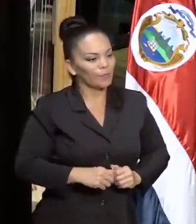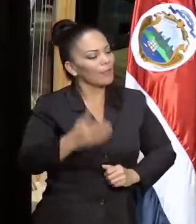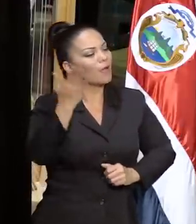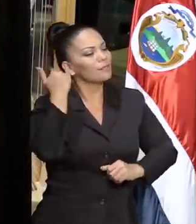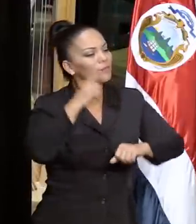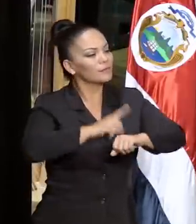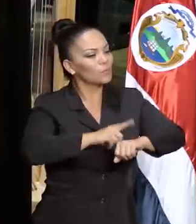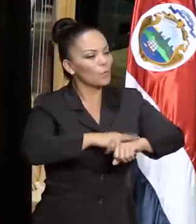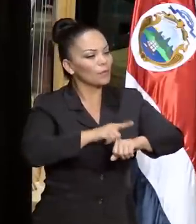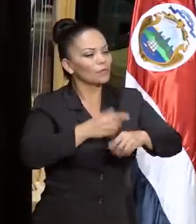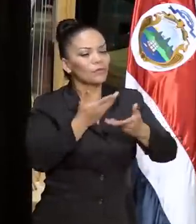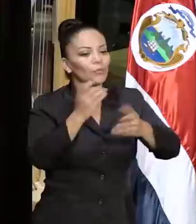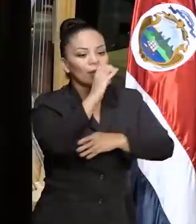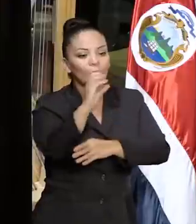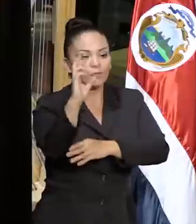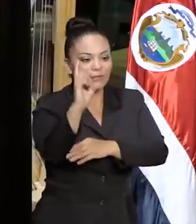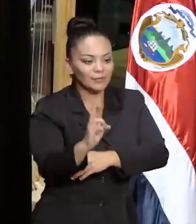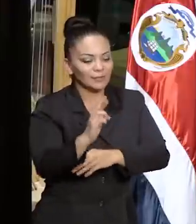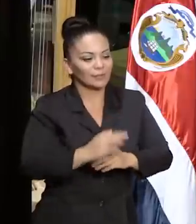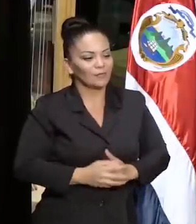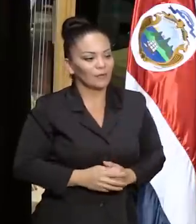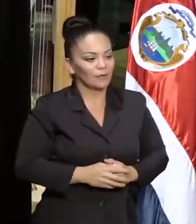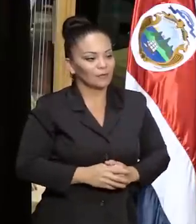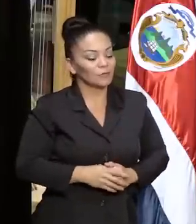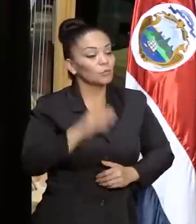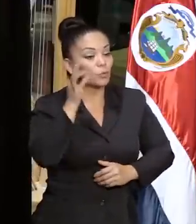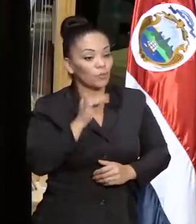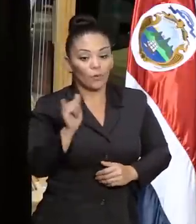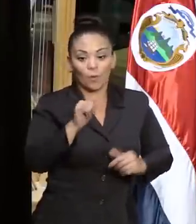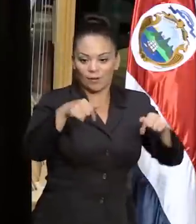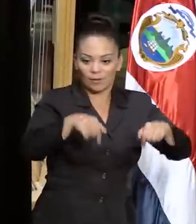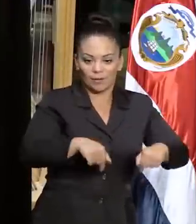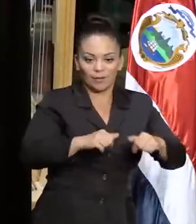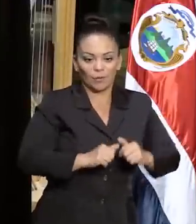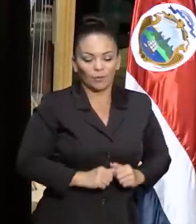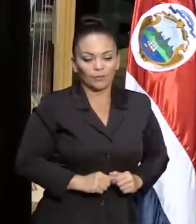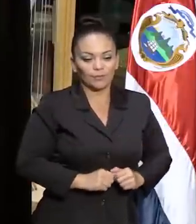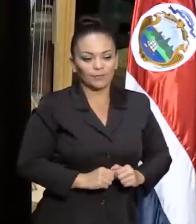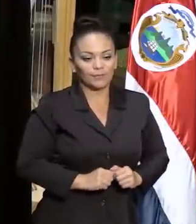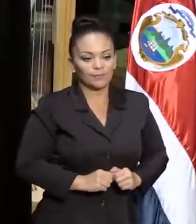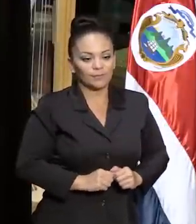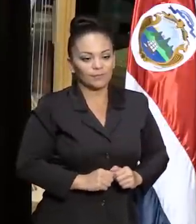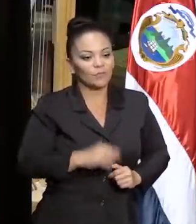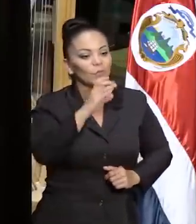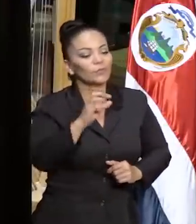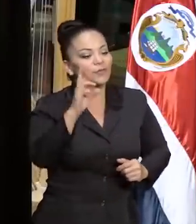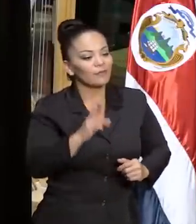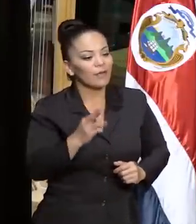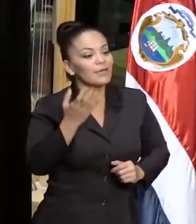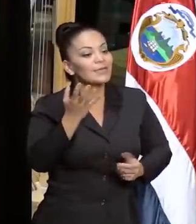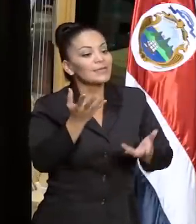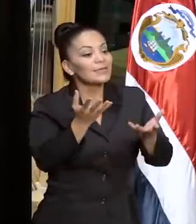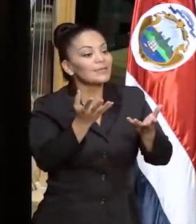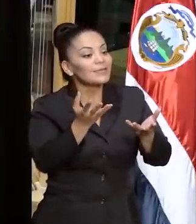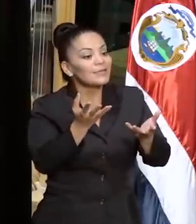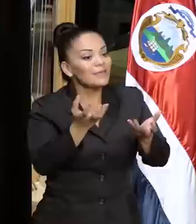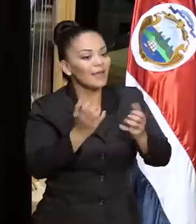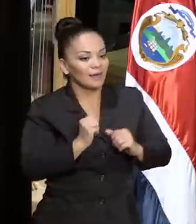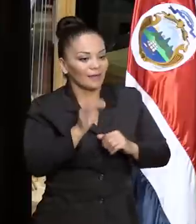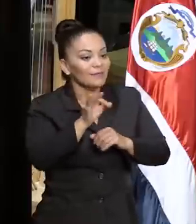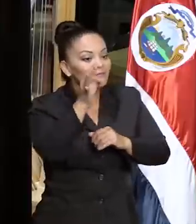época en la que Costa Rica, yo creo que al igual que hoy, quiso y quiere